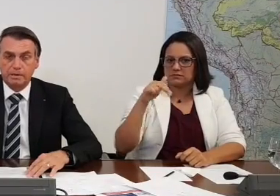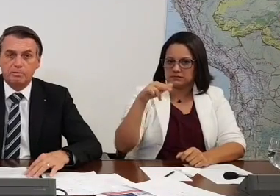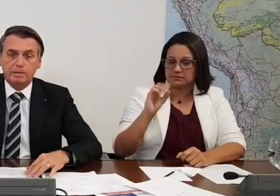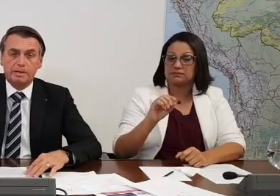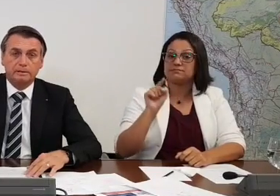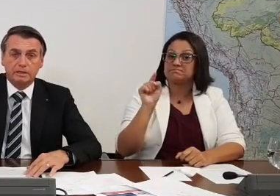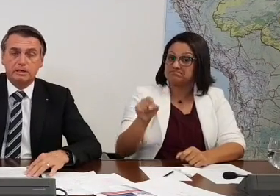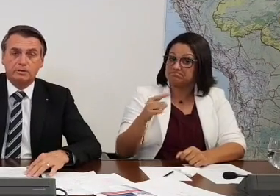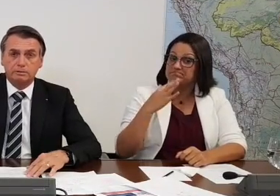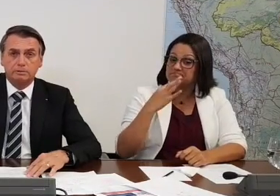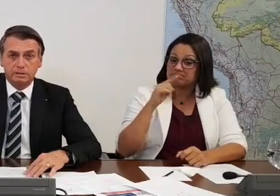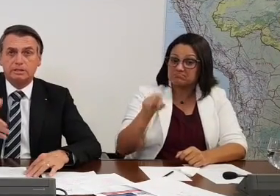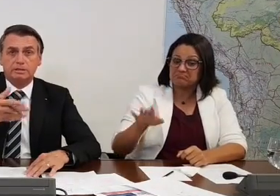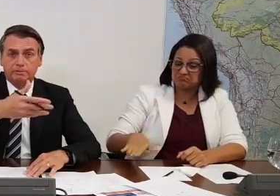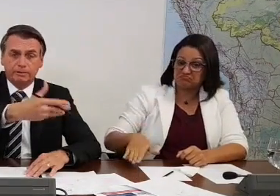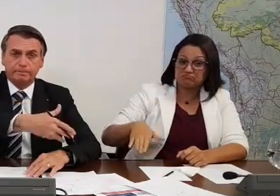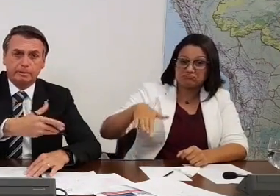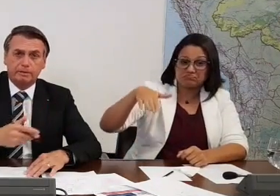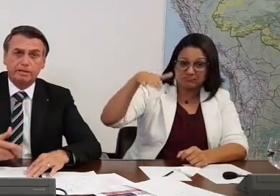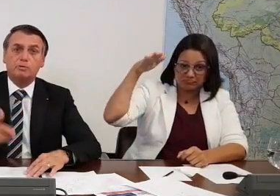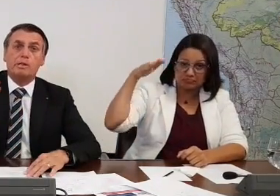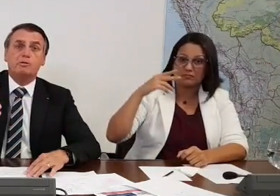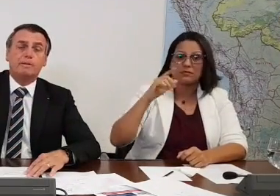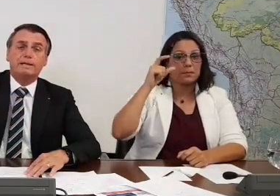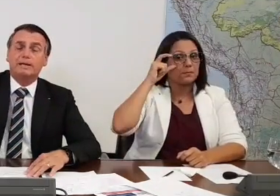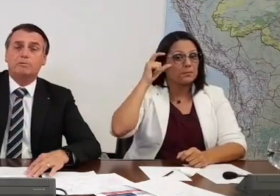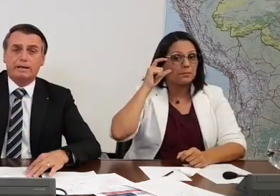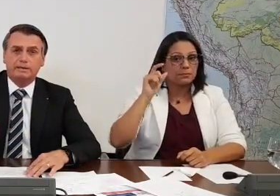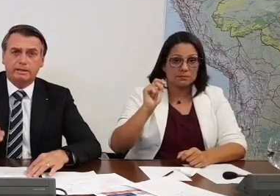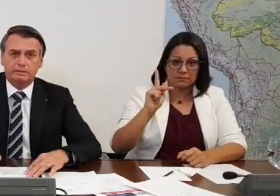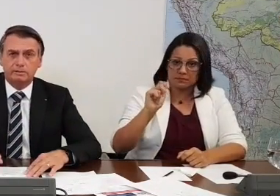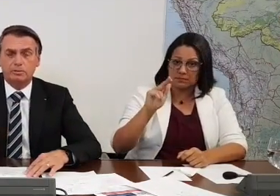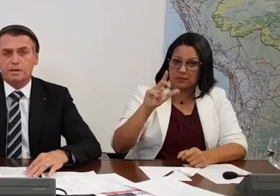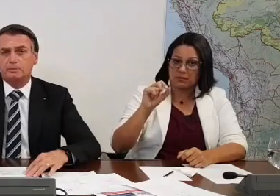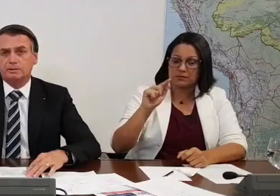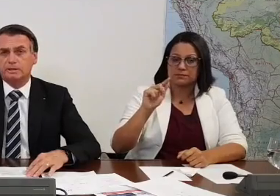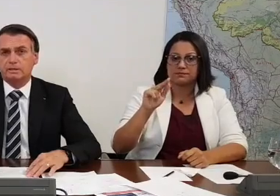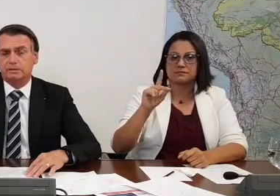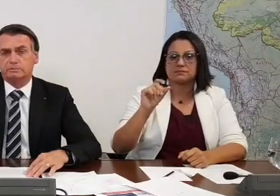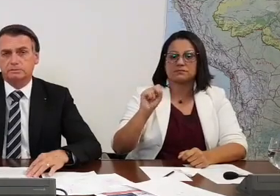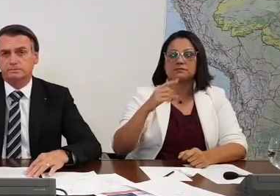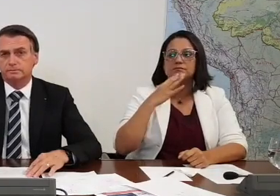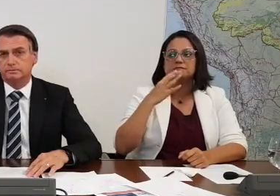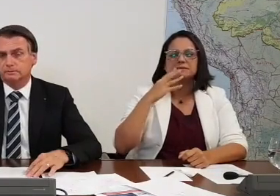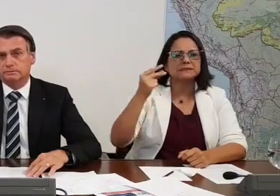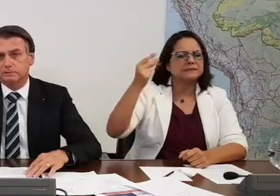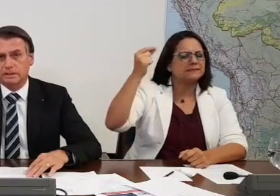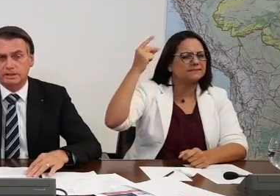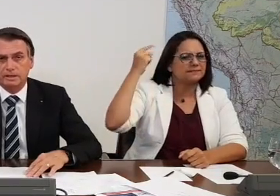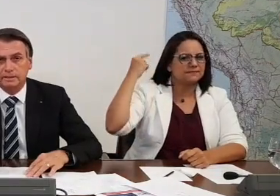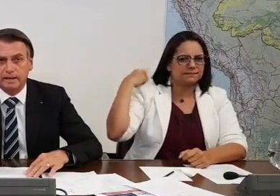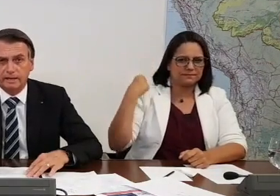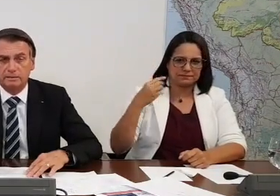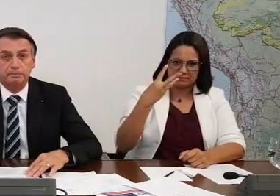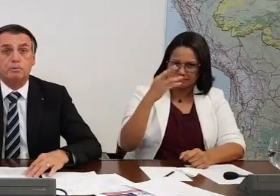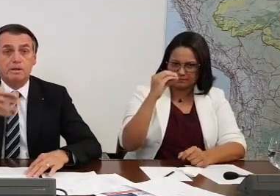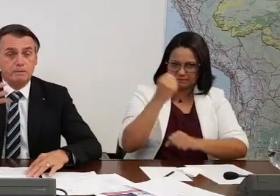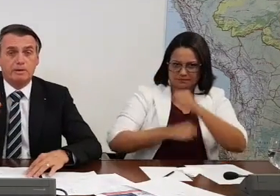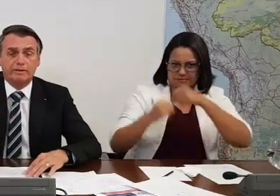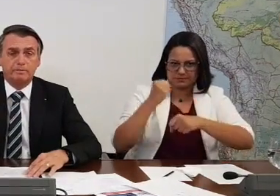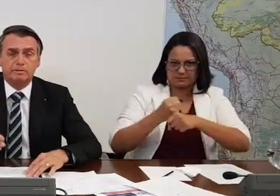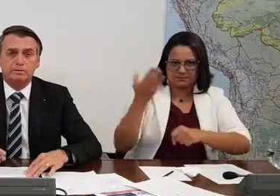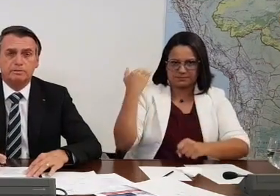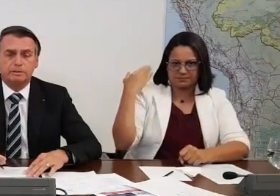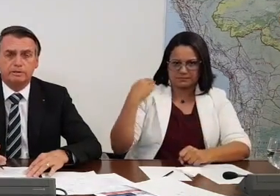Por coincidência, eu conheci ele desde garoto. A indicação foi do Paulo Guedes, que conhecia o pai dele há 40 anos. Eu conheci o Montezano há uns 30 anos atrás. Por